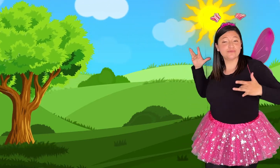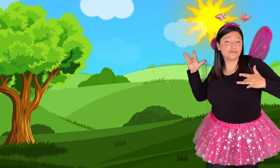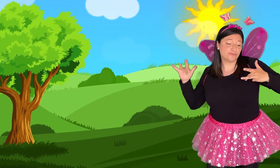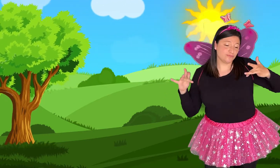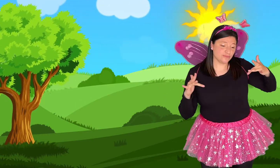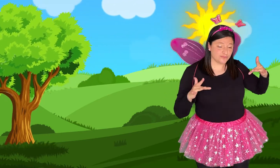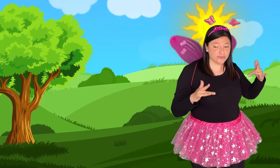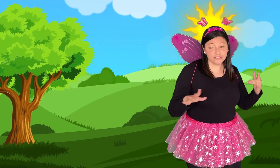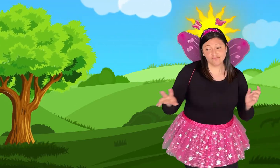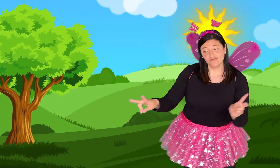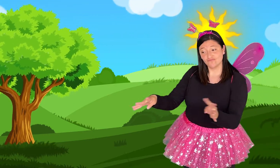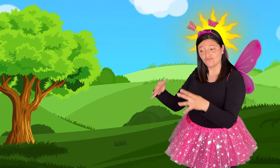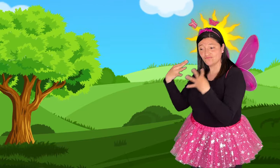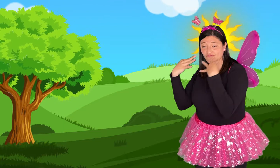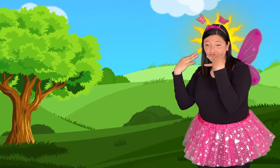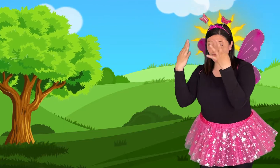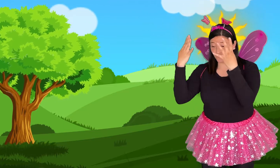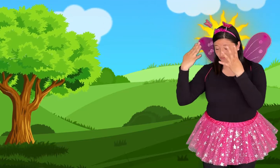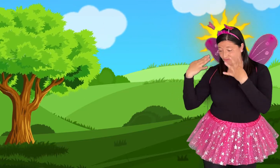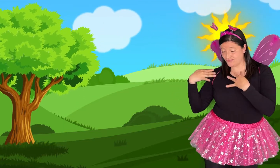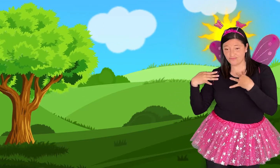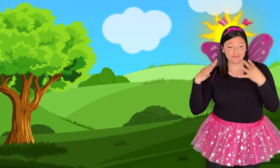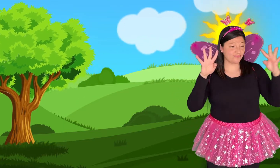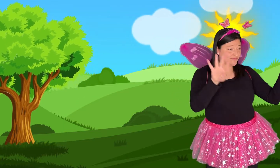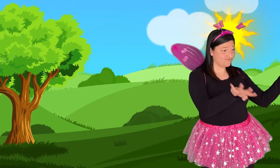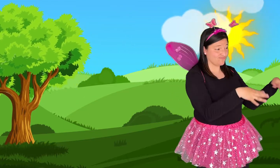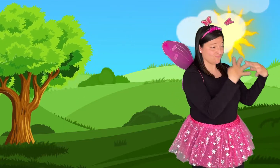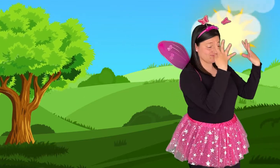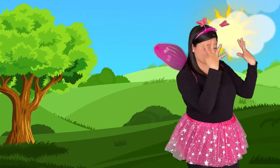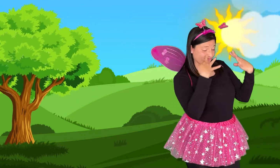en el aire?